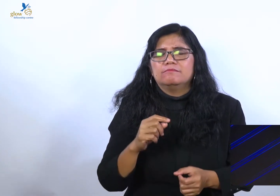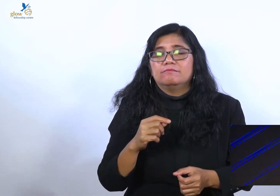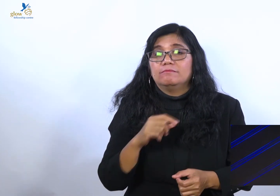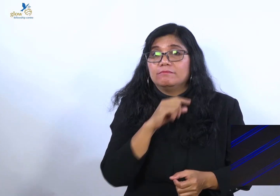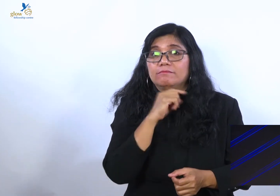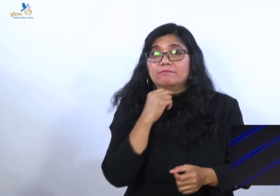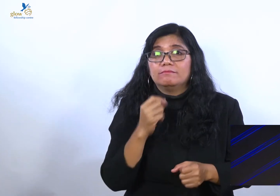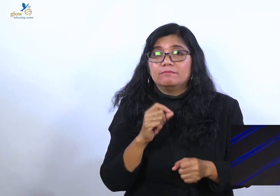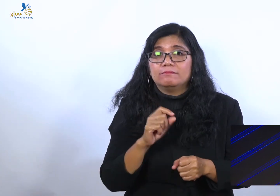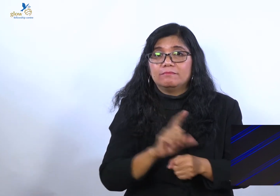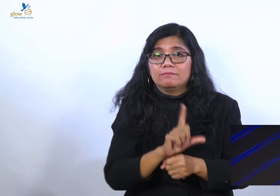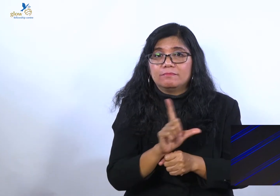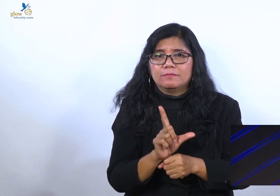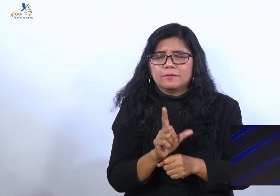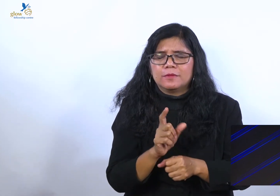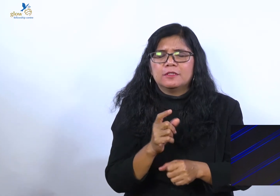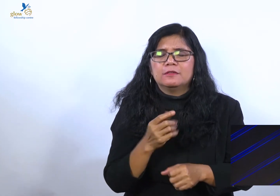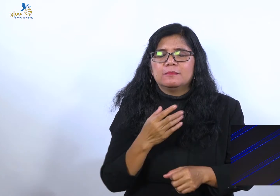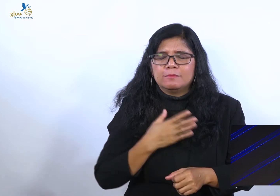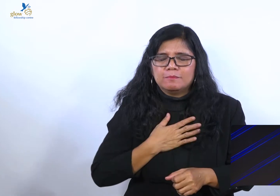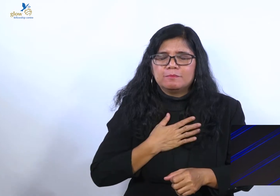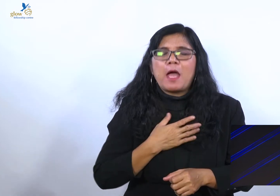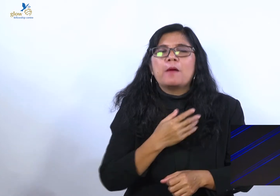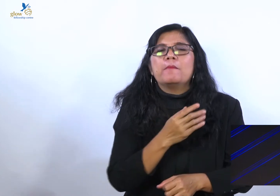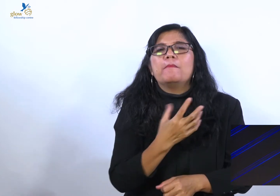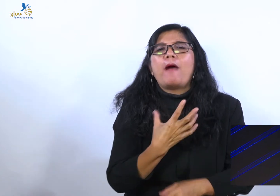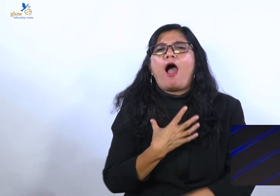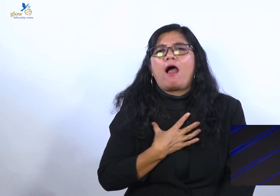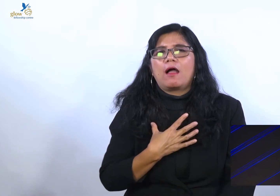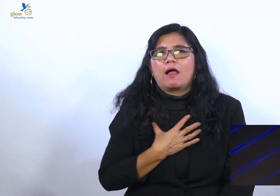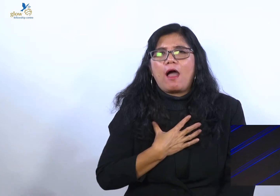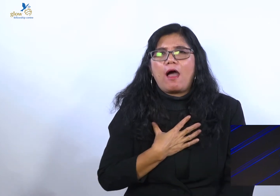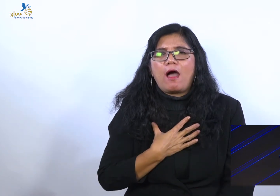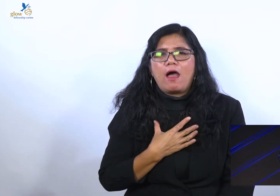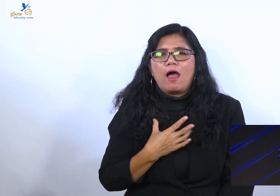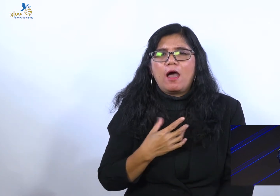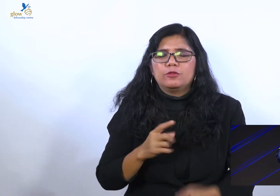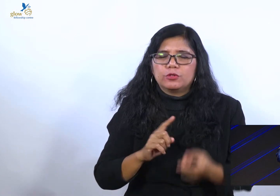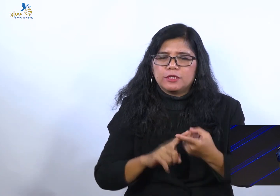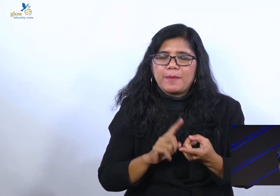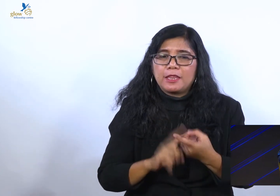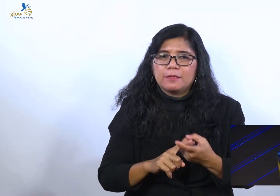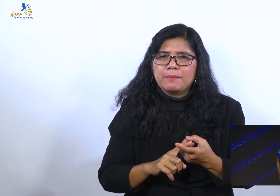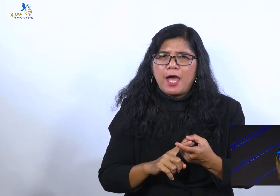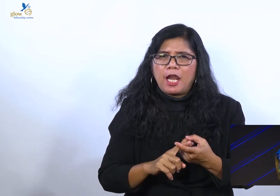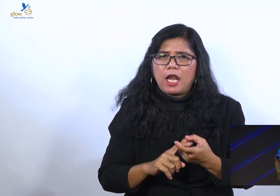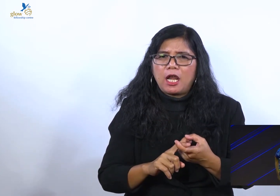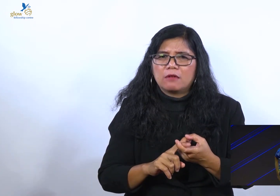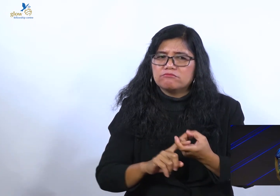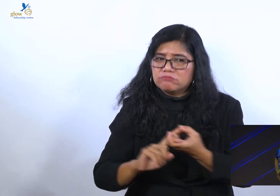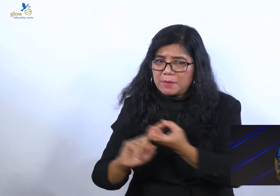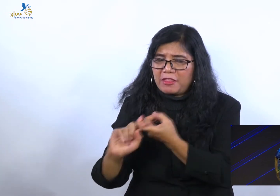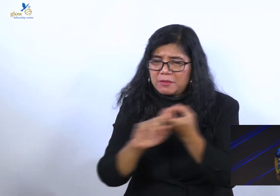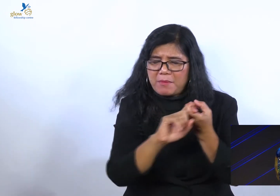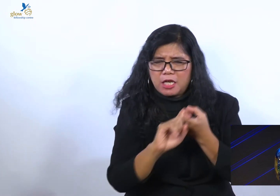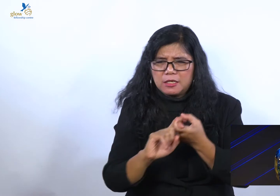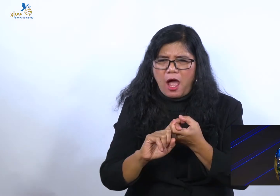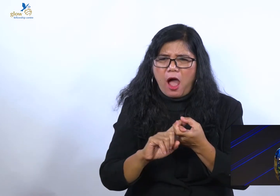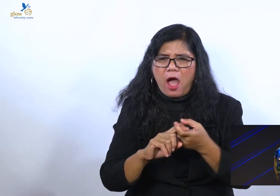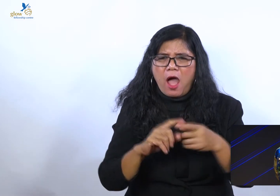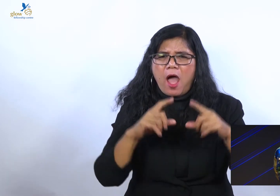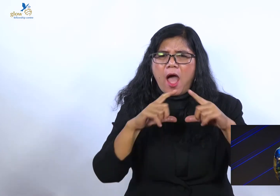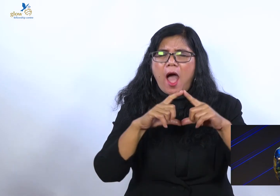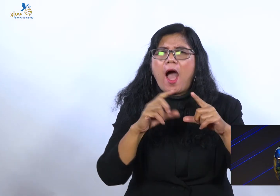Dan saya terus mendoakan mereka. Karena lewat mereka banyak-banyak orang diselamatkan. Tapi jangan sampai engkau